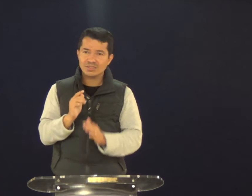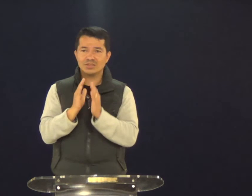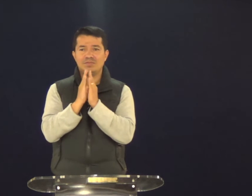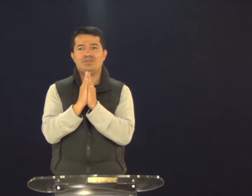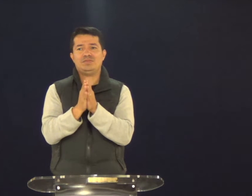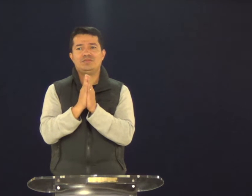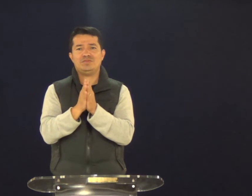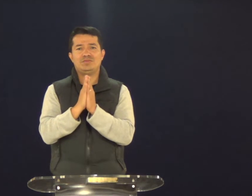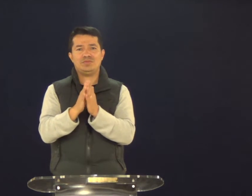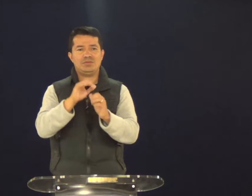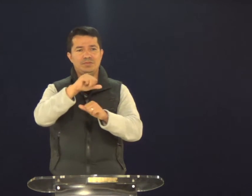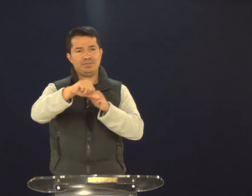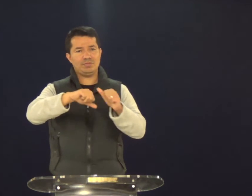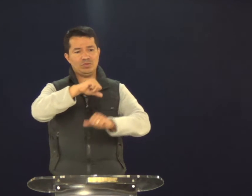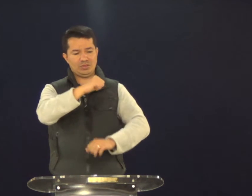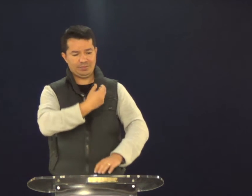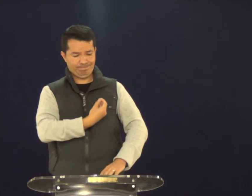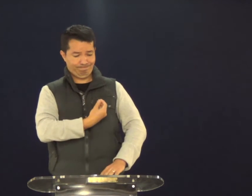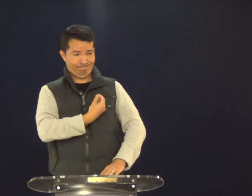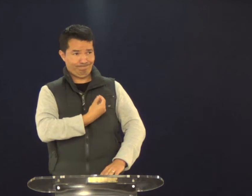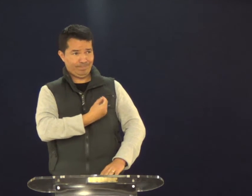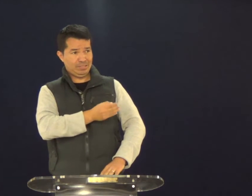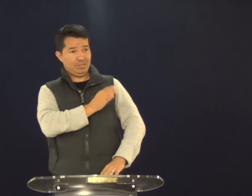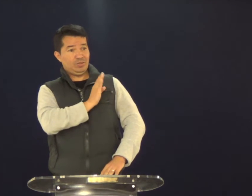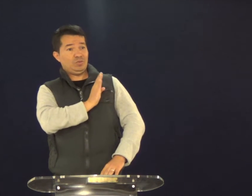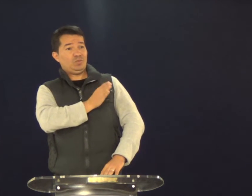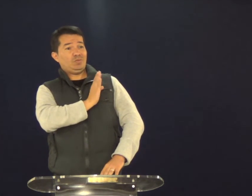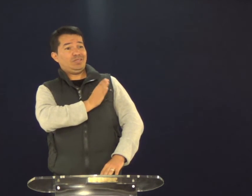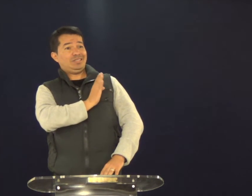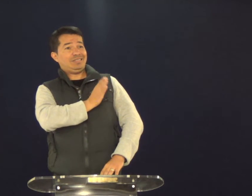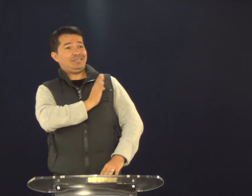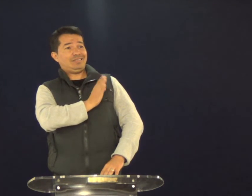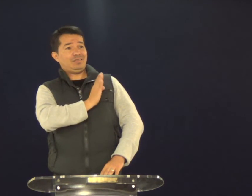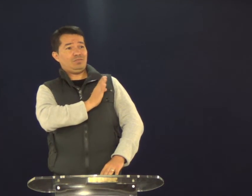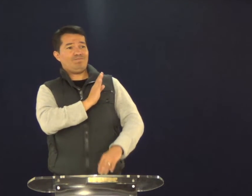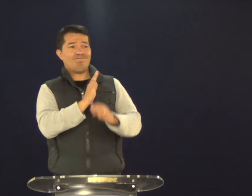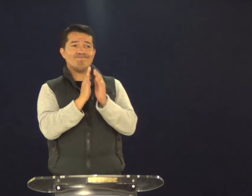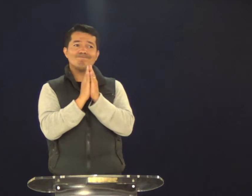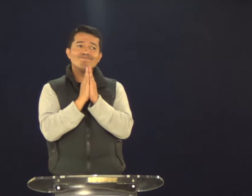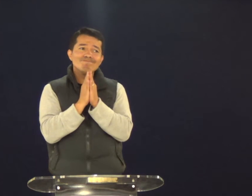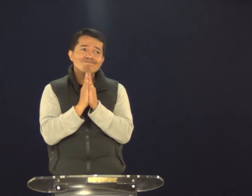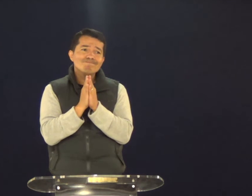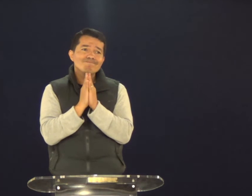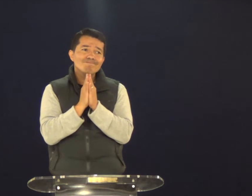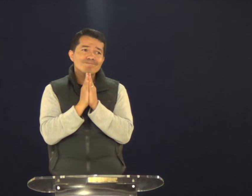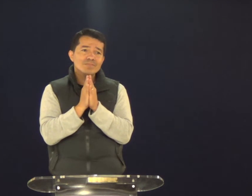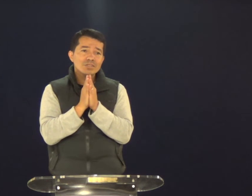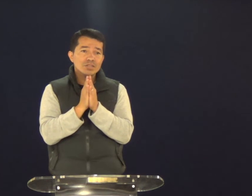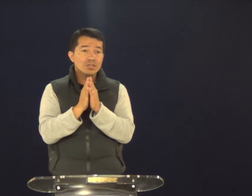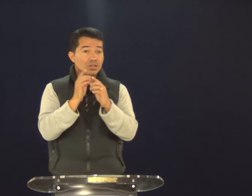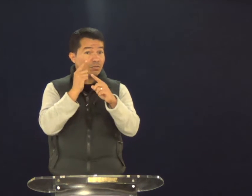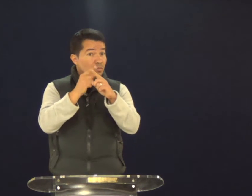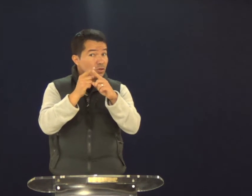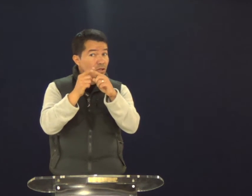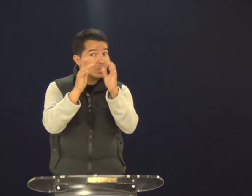pensamentos. Mude a sua vida e o seu coração. Por favor.